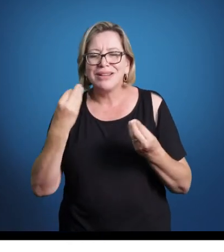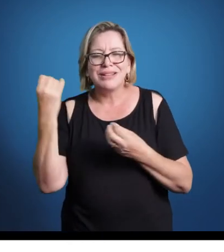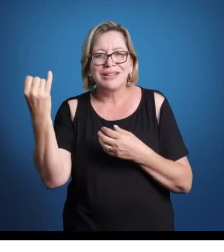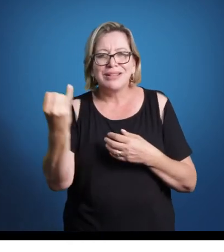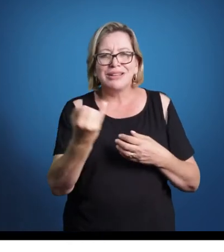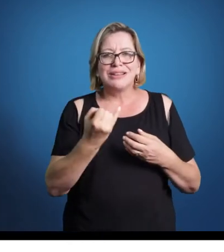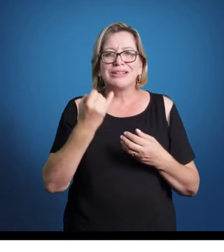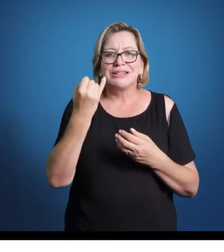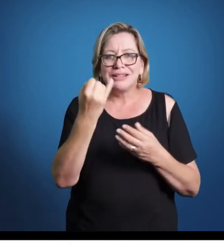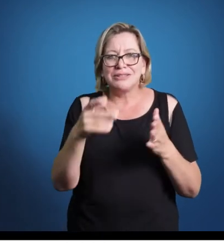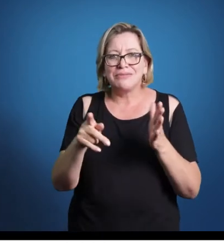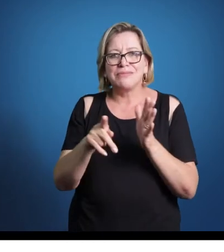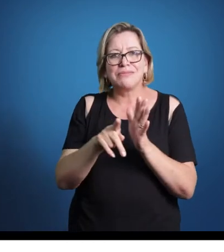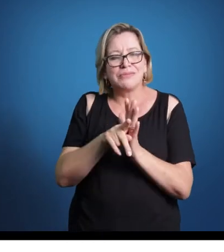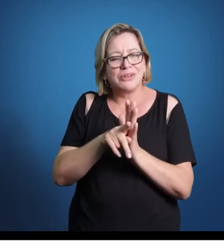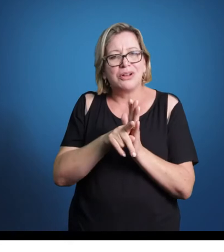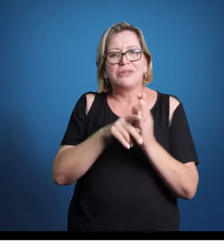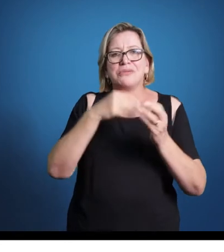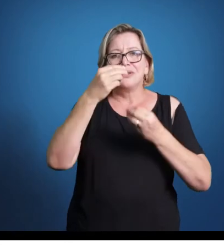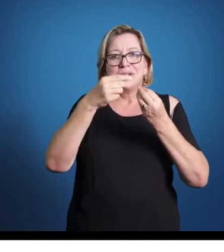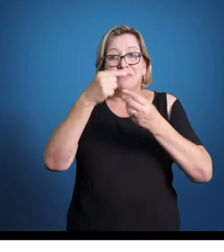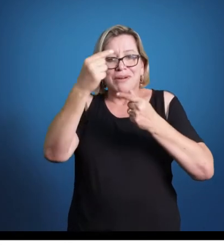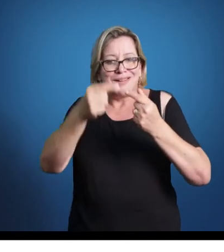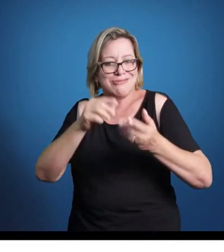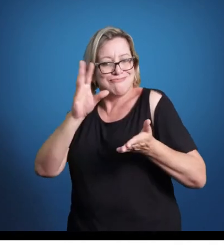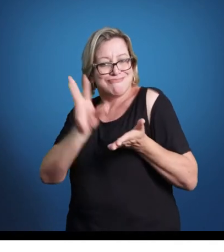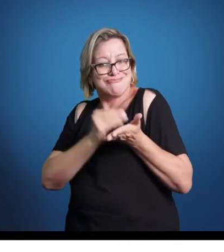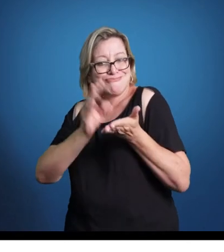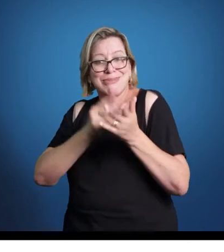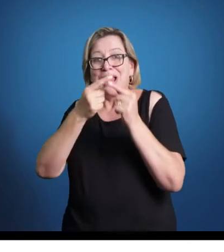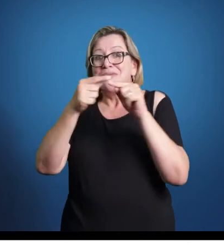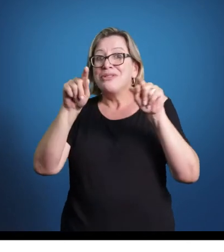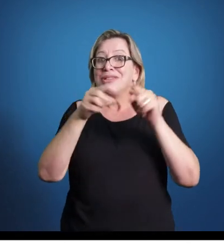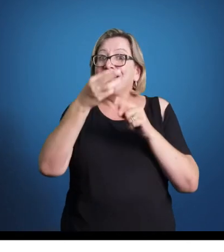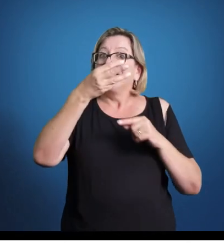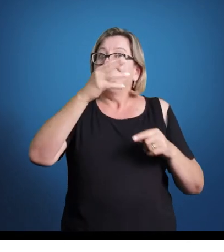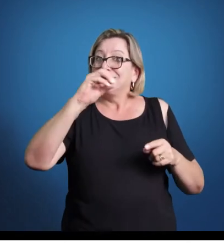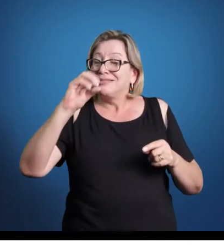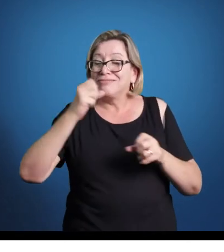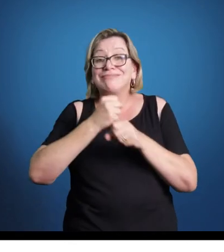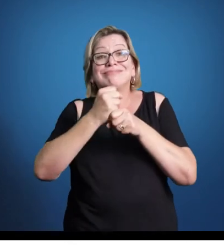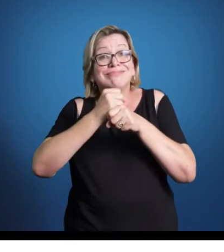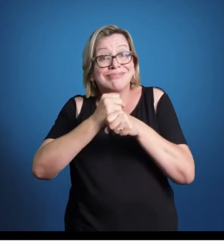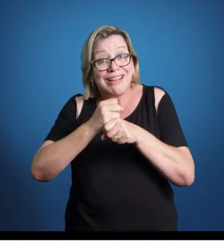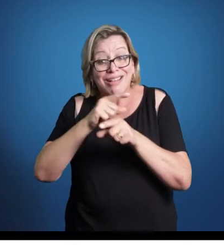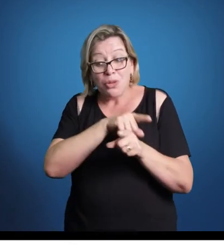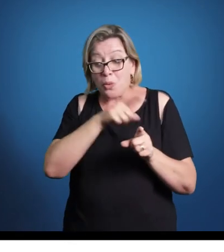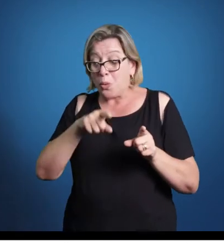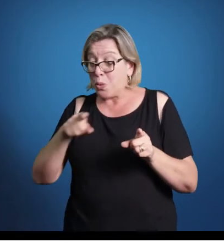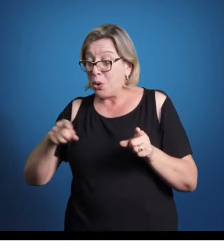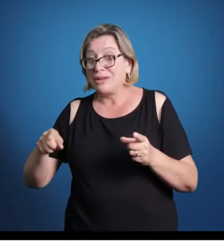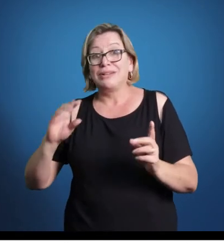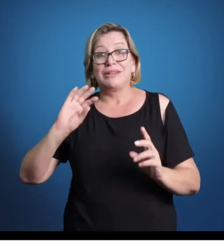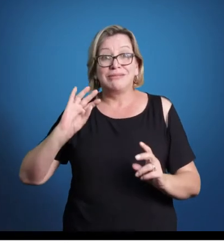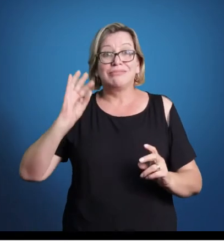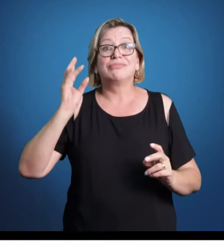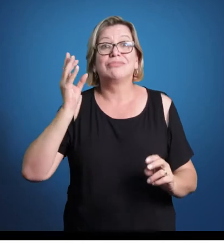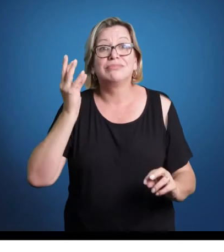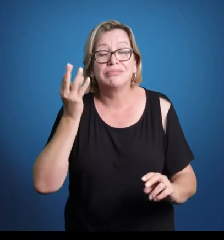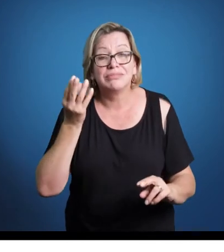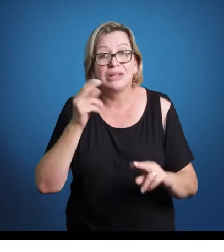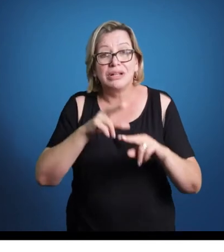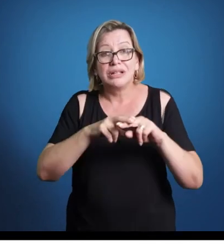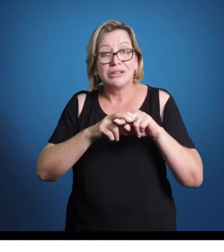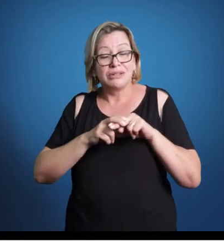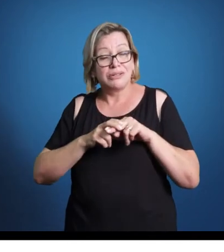foco da produção musical durante os próximos 300 anos, que é esse período da prática comum e onde a